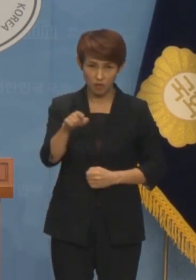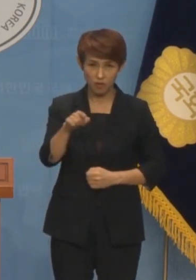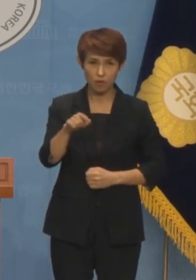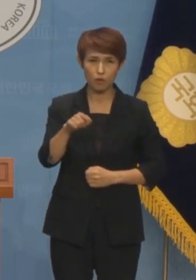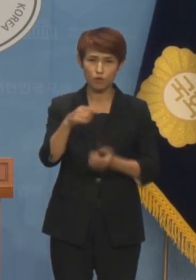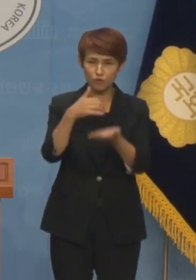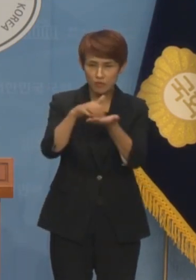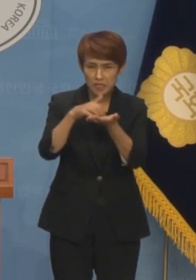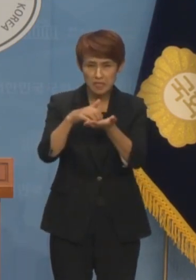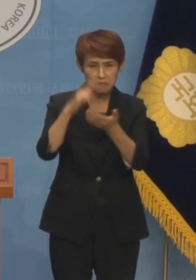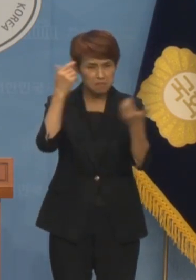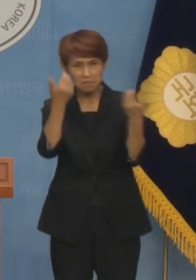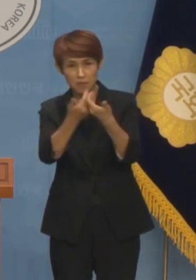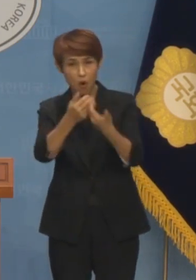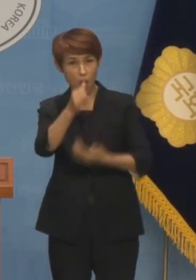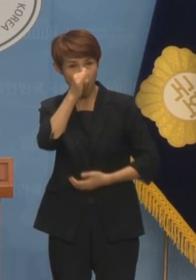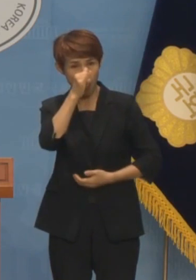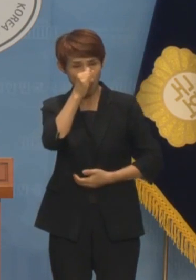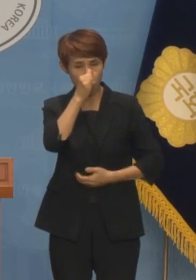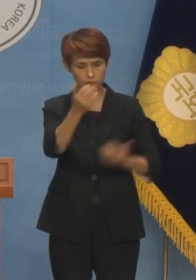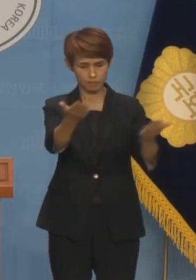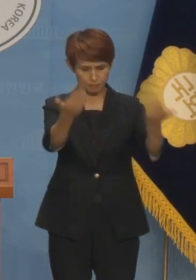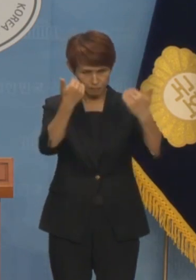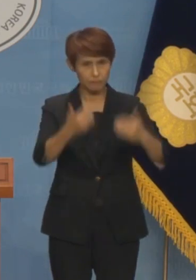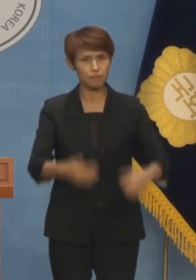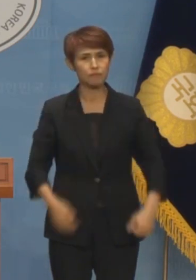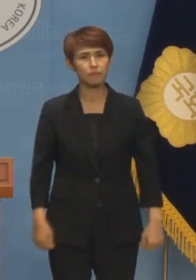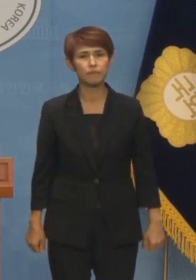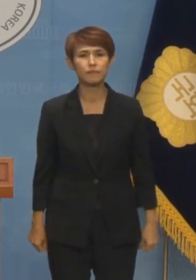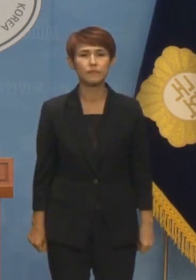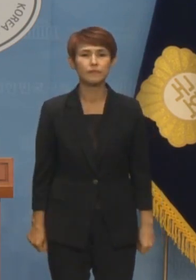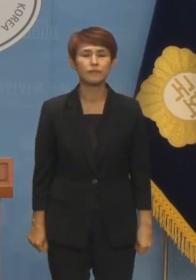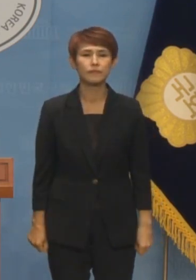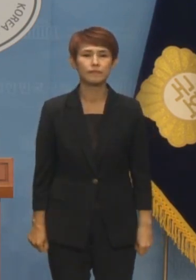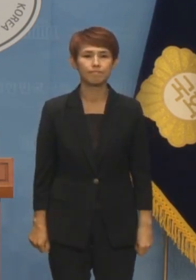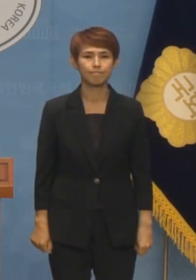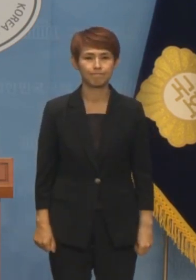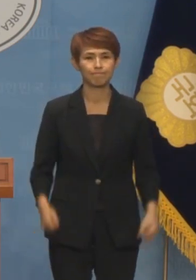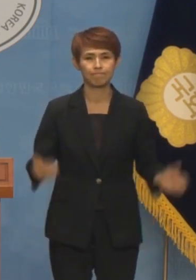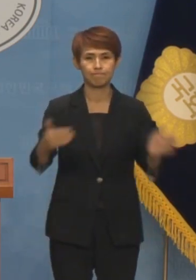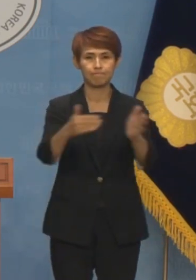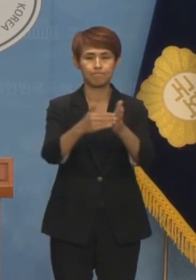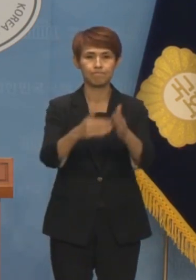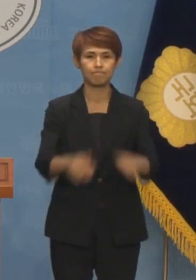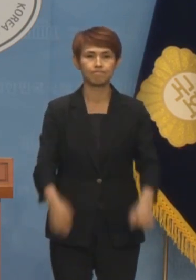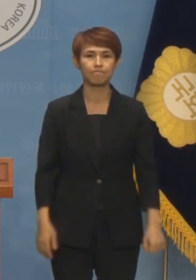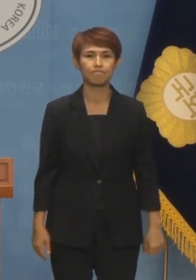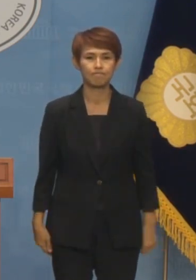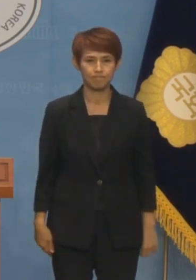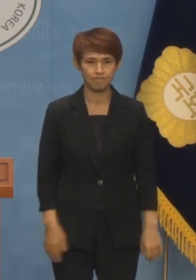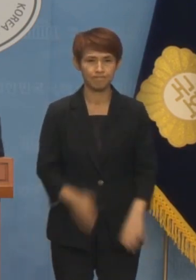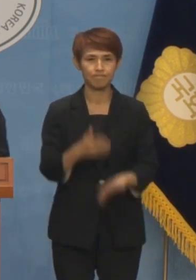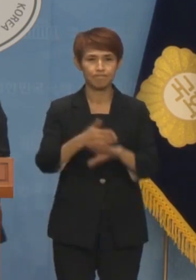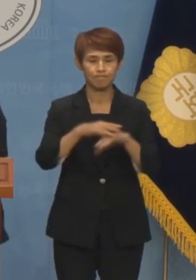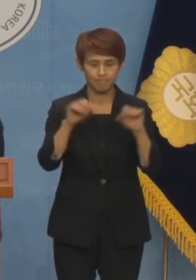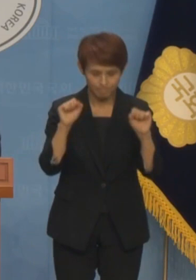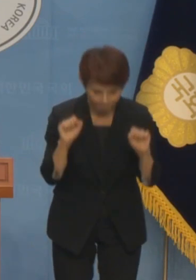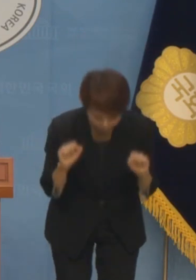수치로 반박할 것이 있다면 다시 한번 기다리겠습니다. 이상으로 기자회견 마치도록 하겠습니다. 감사합니다.